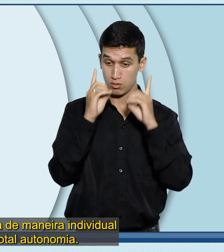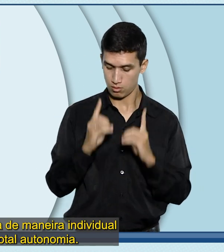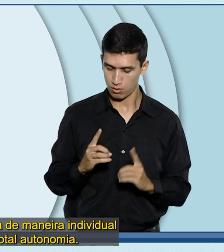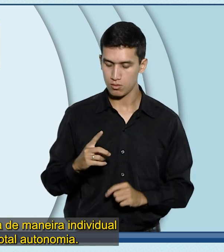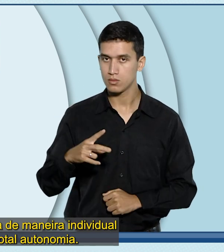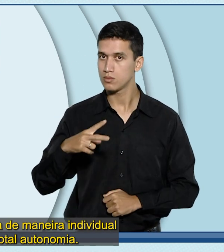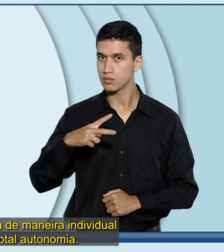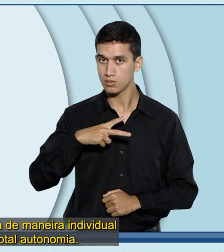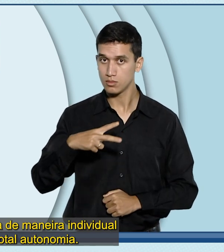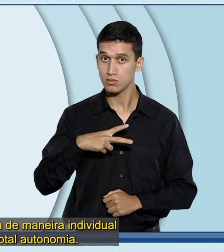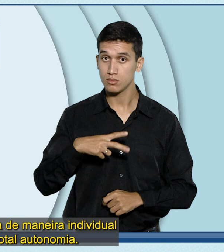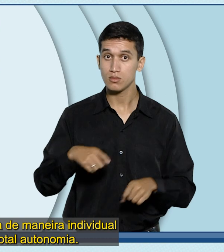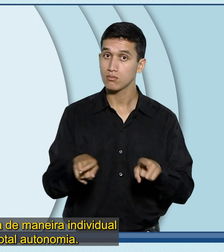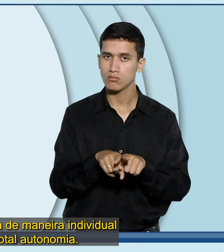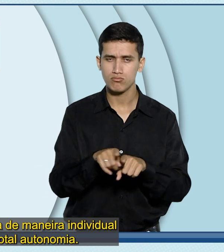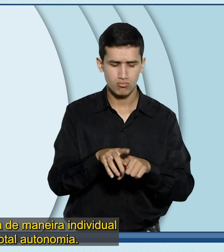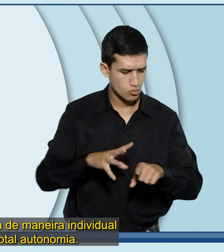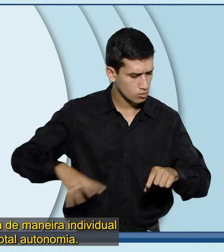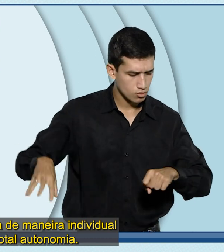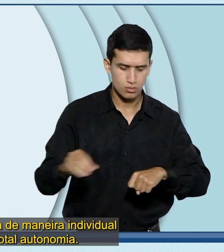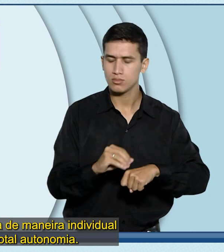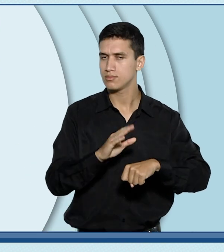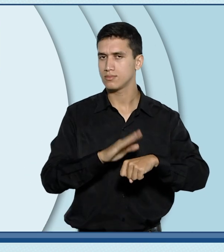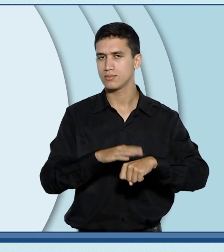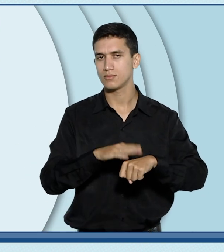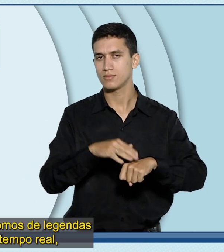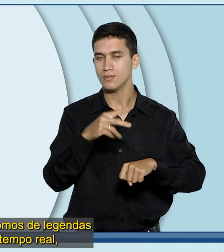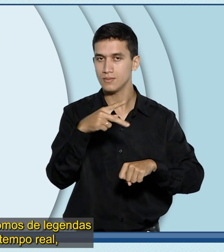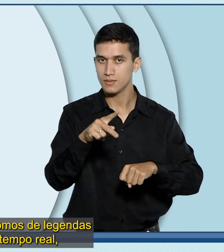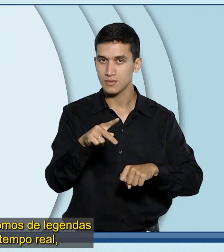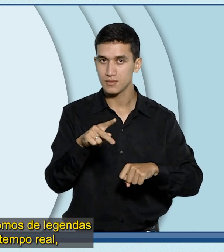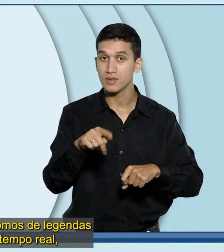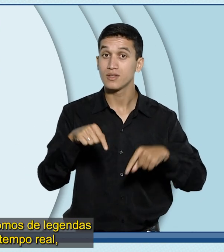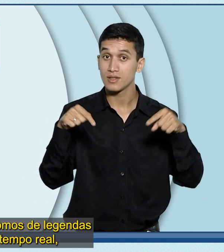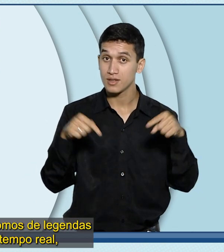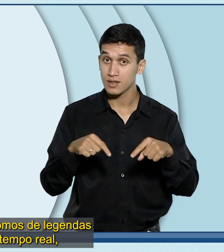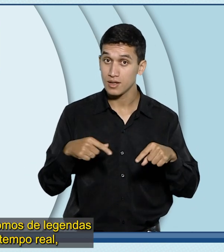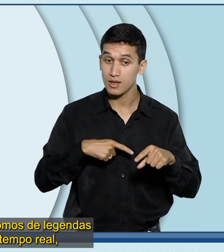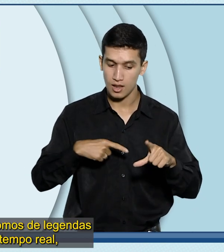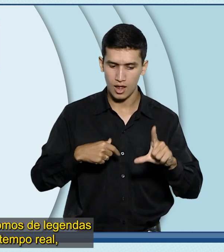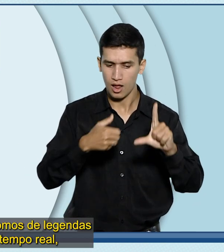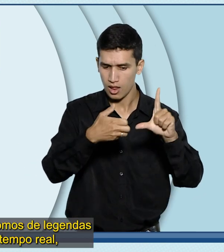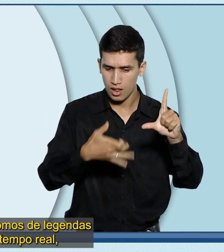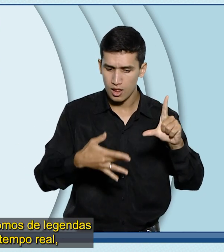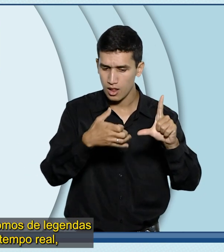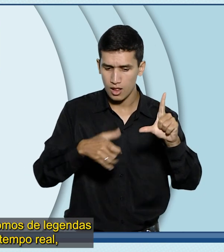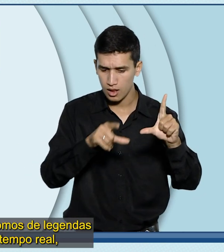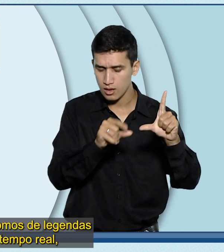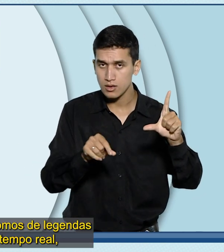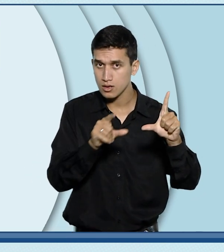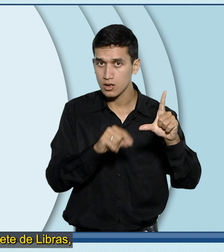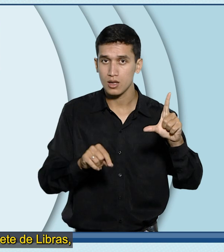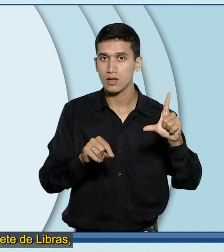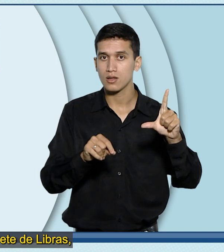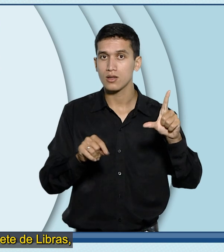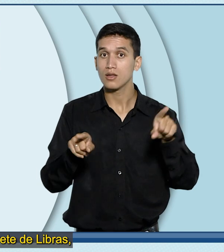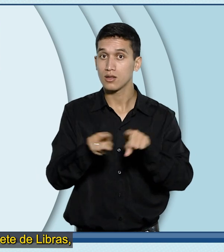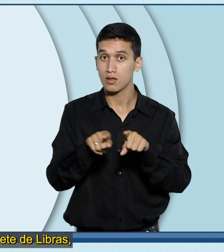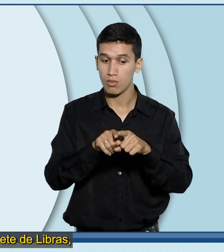individual e com total autonomia. Aqui dispomos de legendas em tempo real, intérprete de